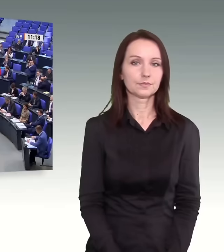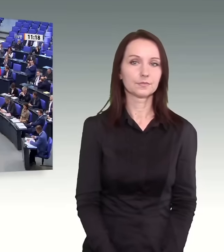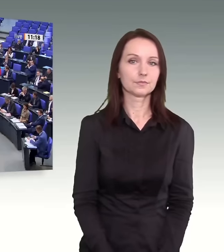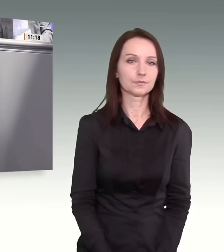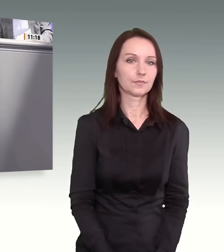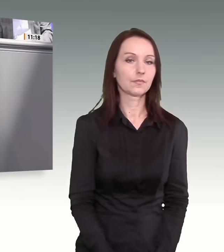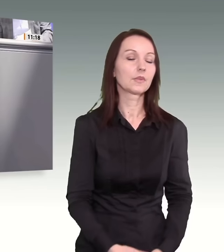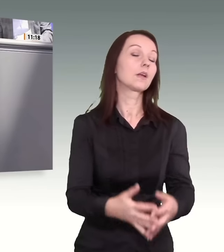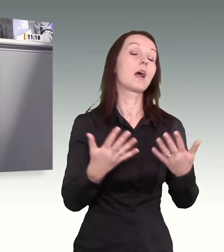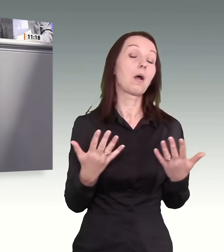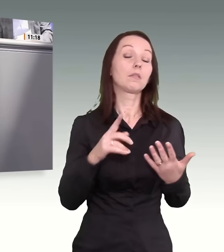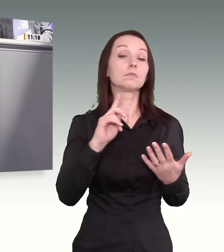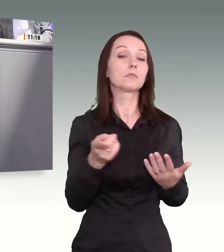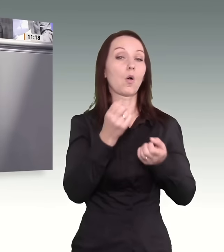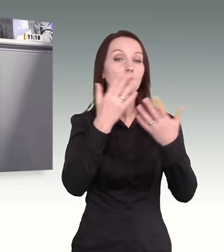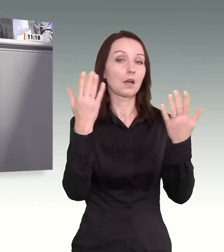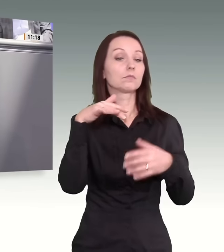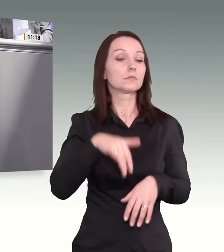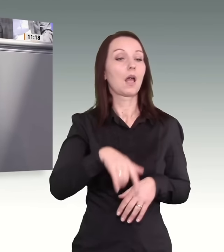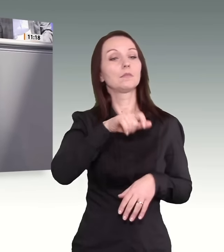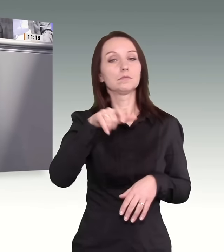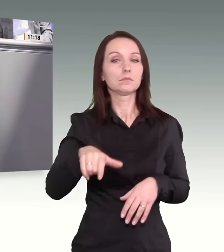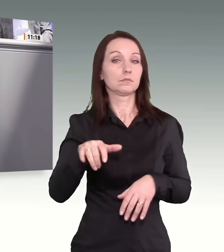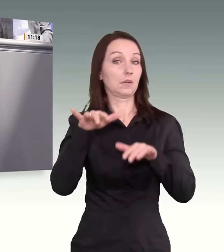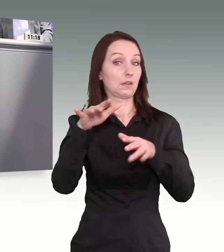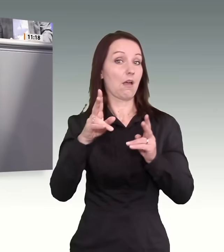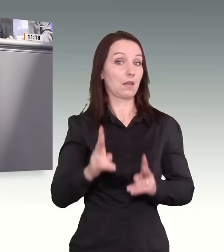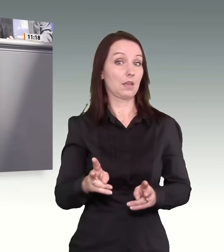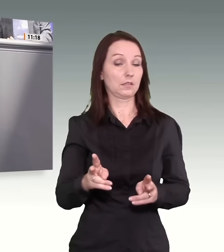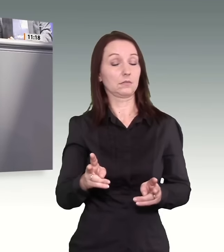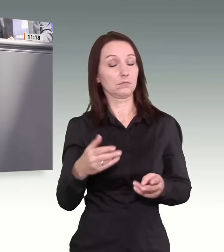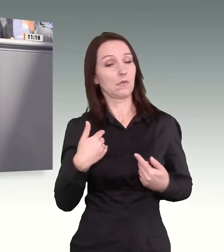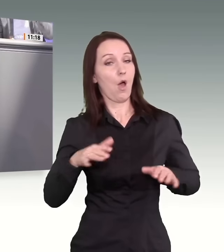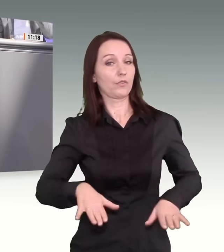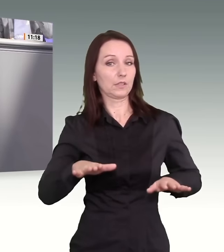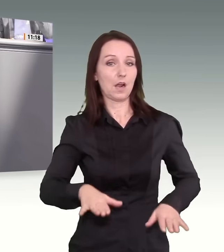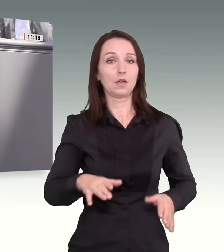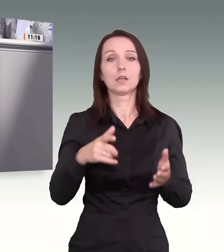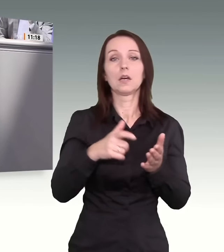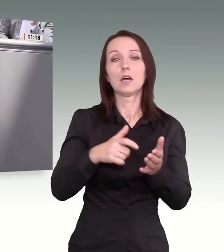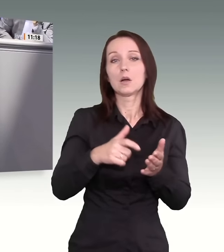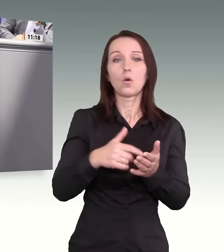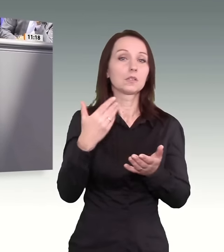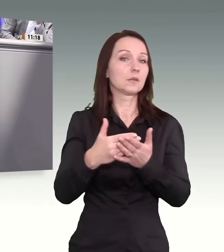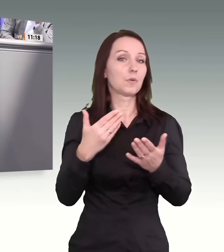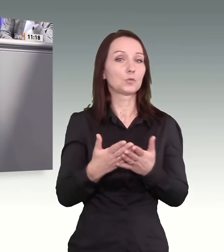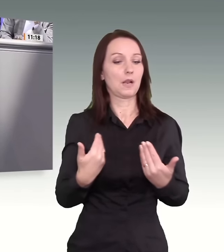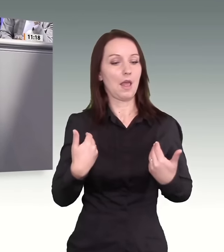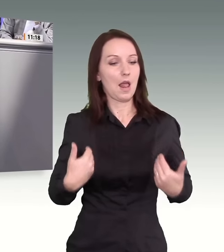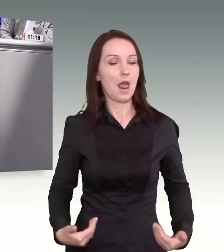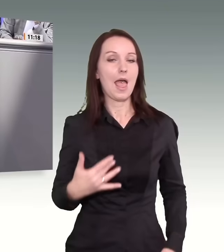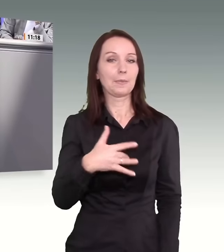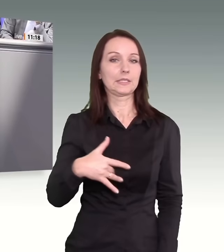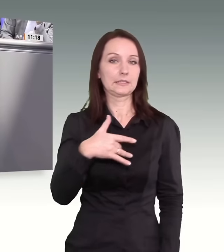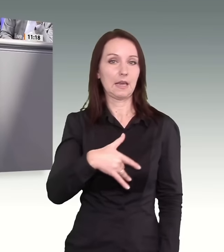Aber auch ist klar, dass es Menschen gibt, die ein Aufenthaltsrecht haben, weil sie zum Beispiel eben an Leib und Seele gefährdet